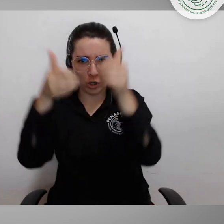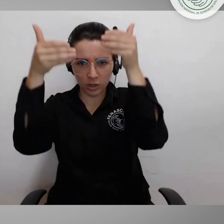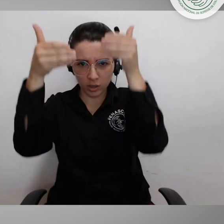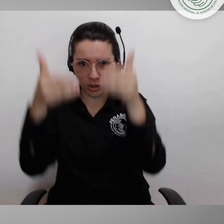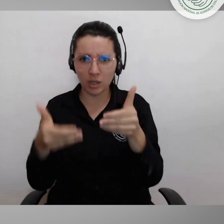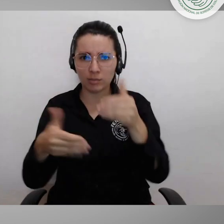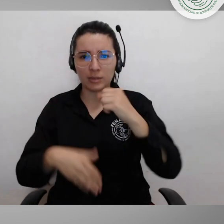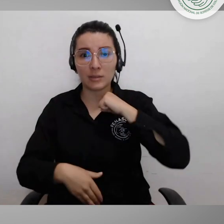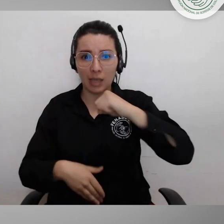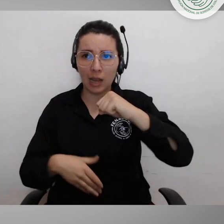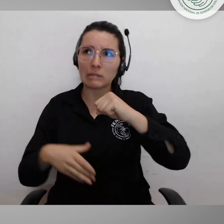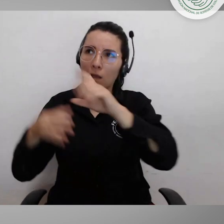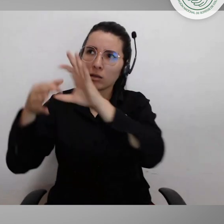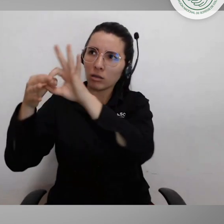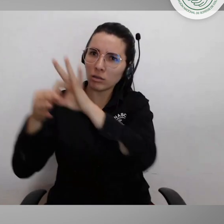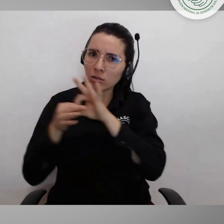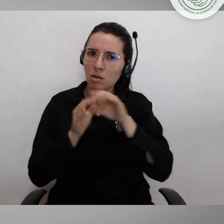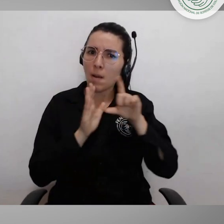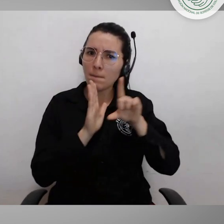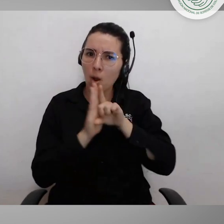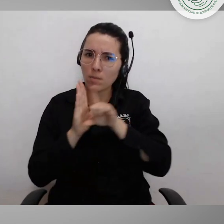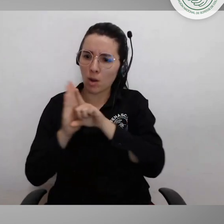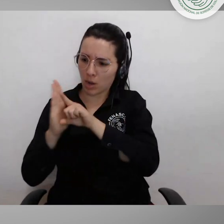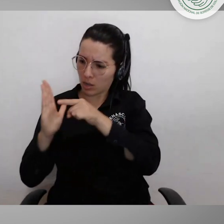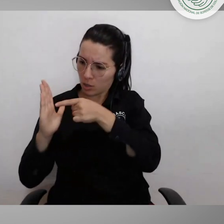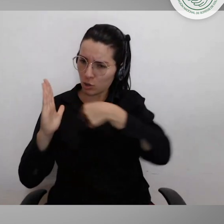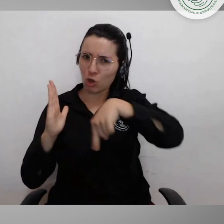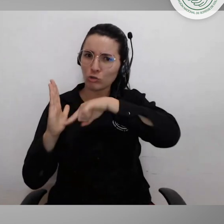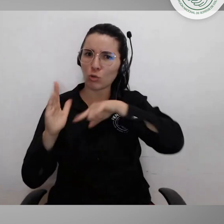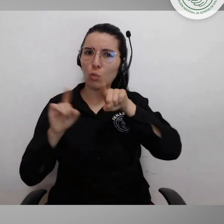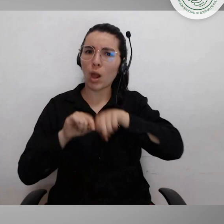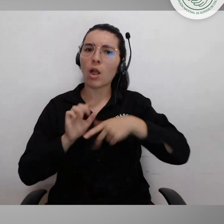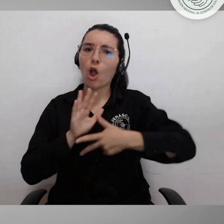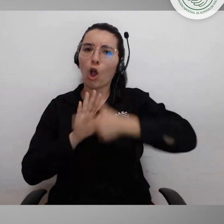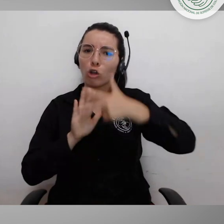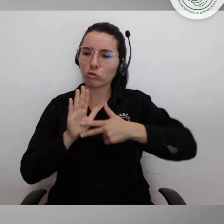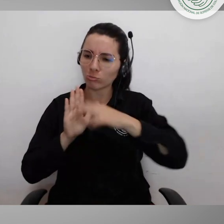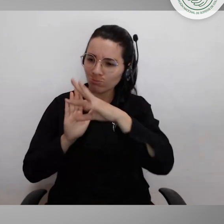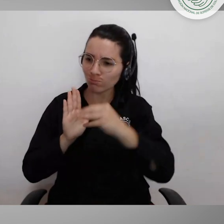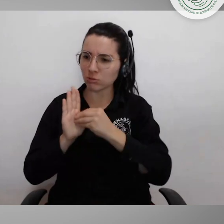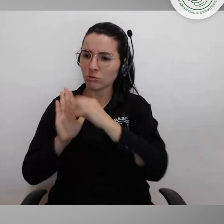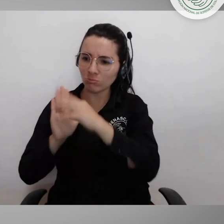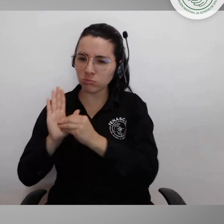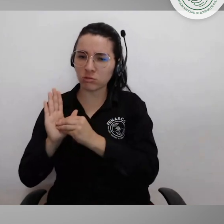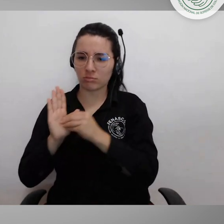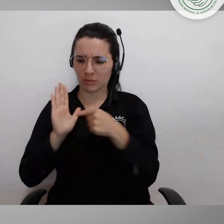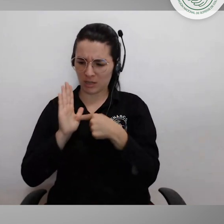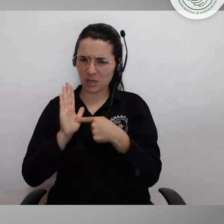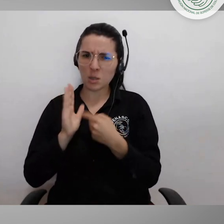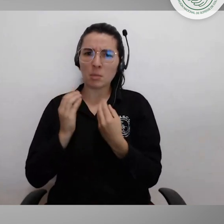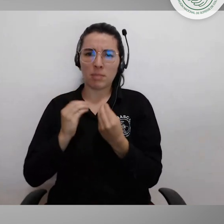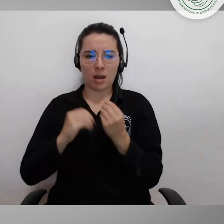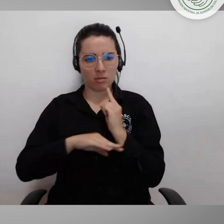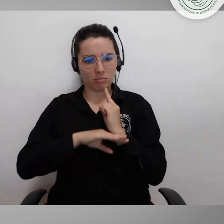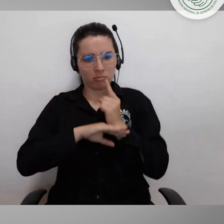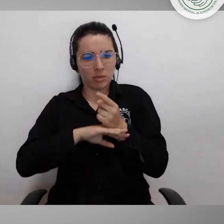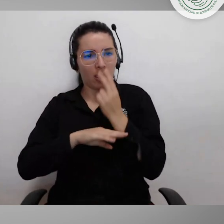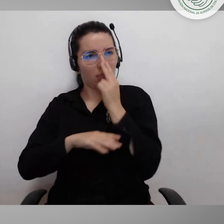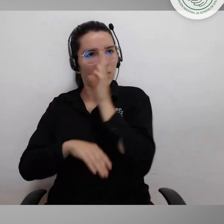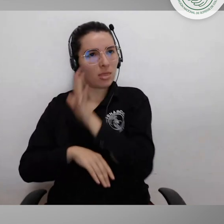de las Naciones Unidas sobre personas con discapacidad que hacen parte del bloque de